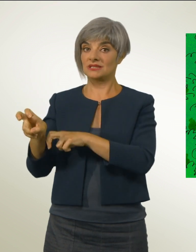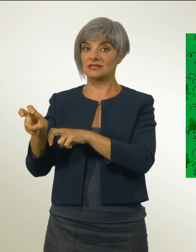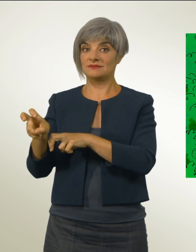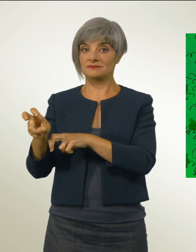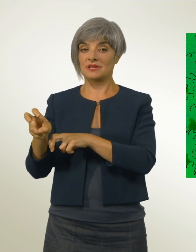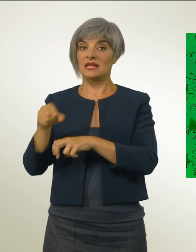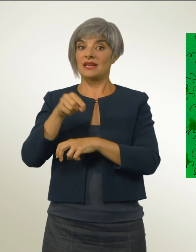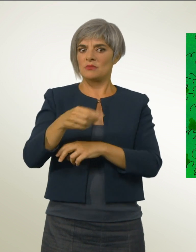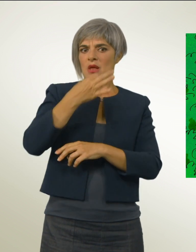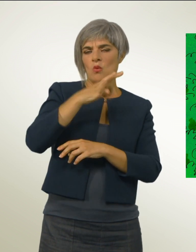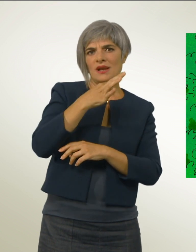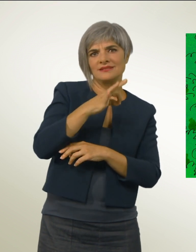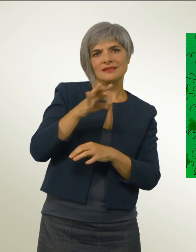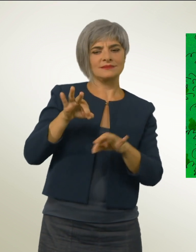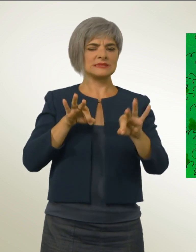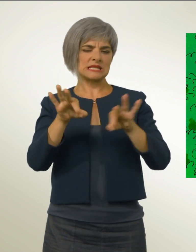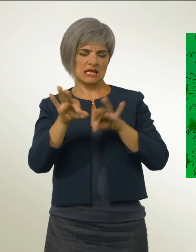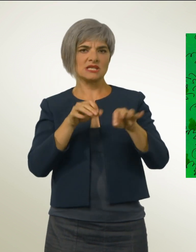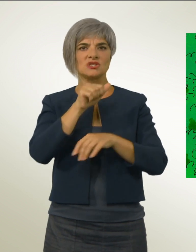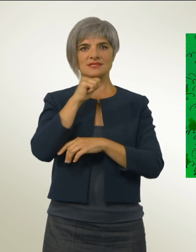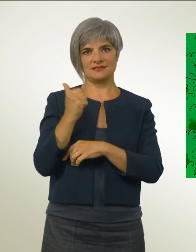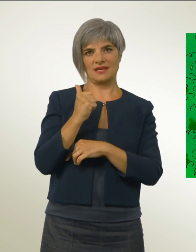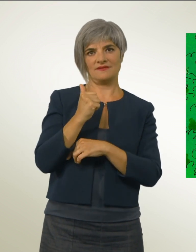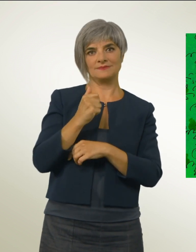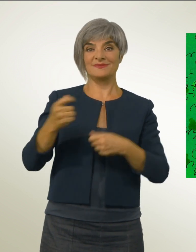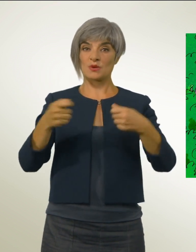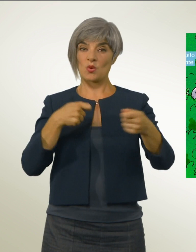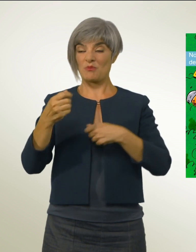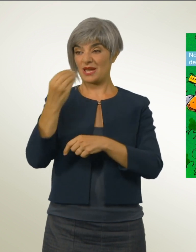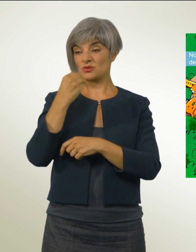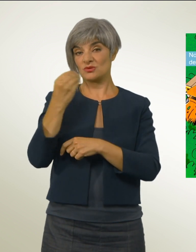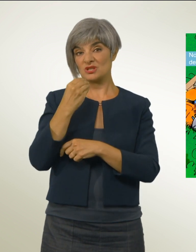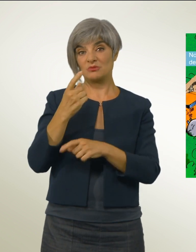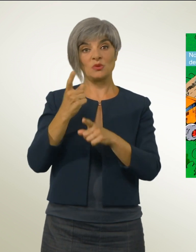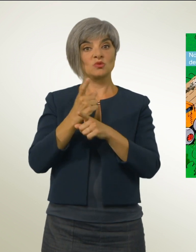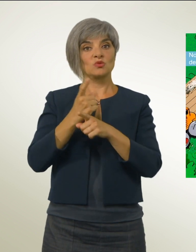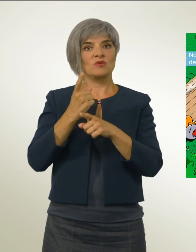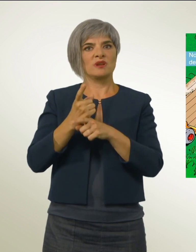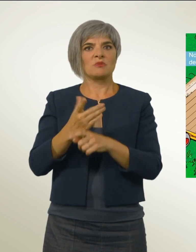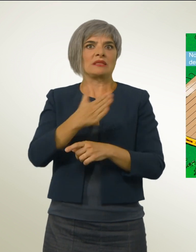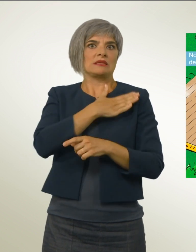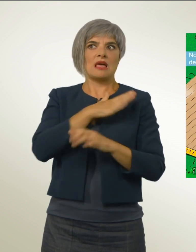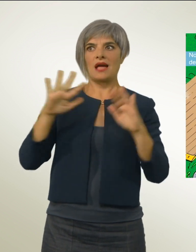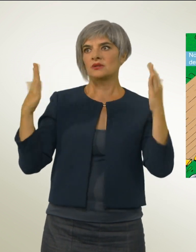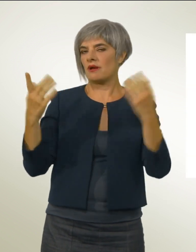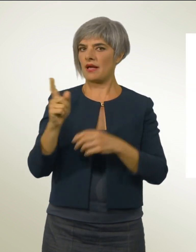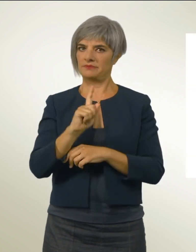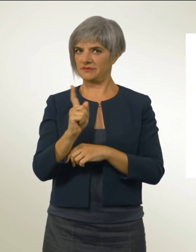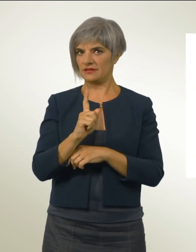per le importazioni. Il commercio di derrate alimentari non dovrebbe avvenire a scapito dell'ambiente e, attualmente circa